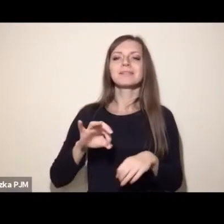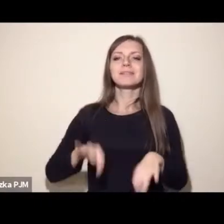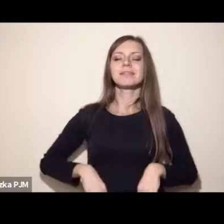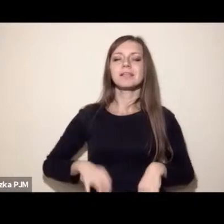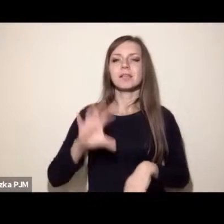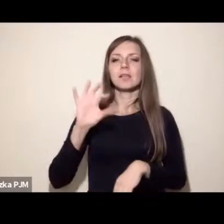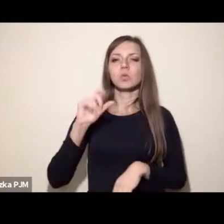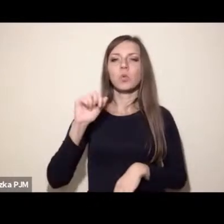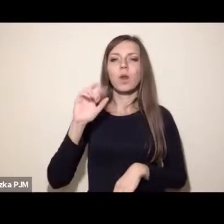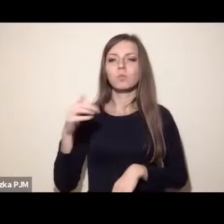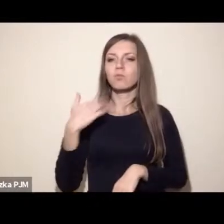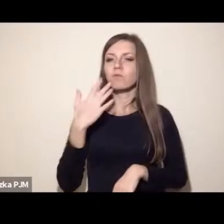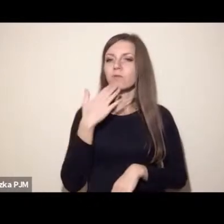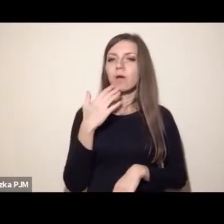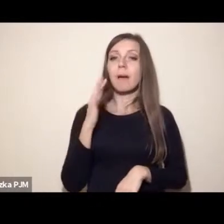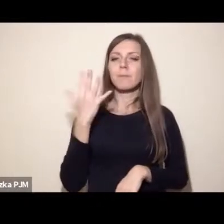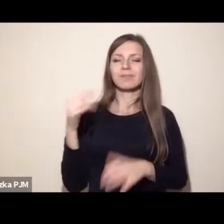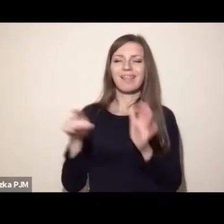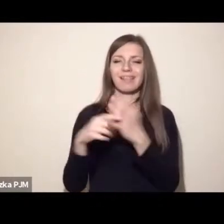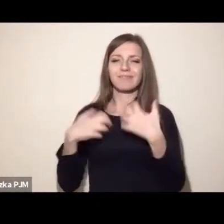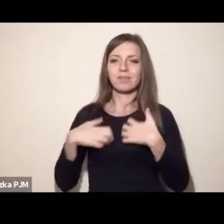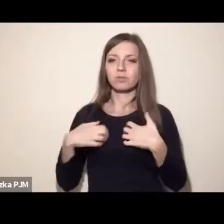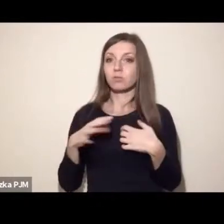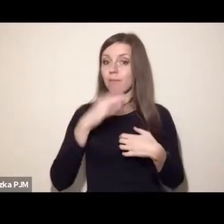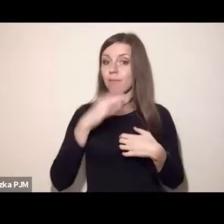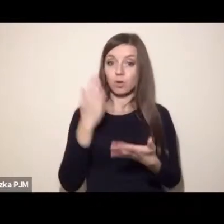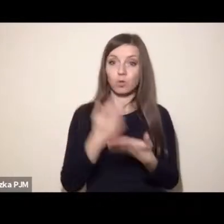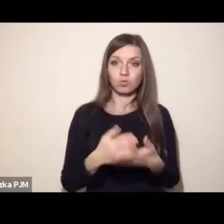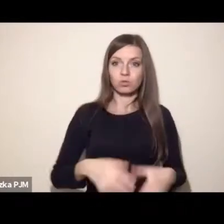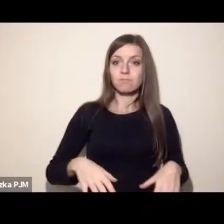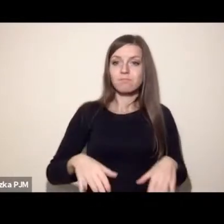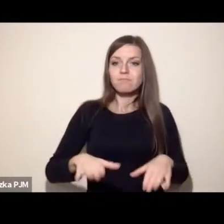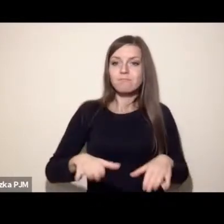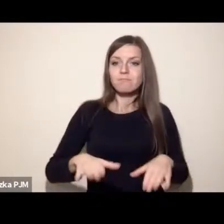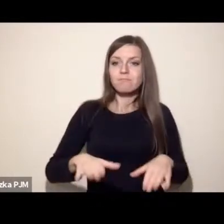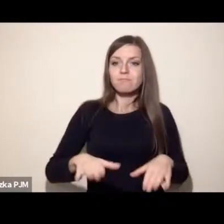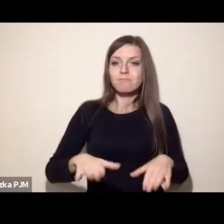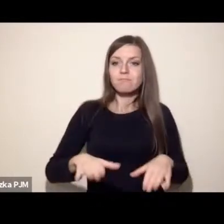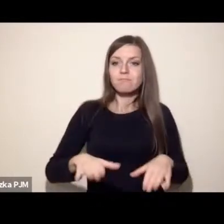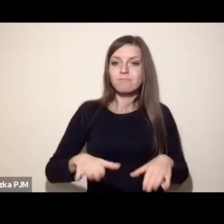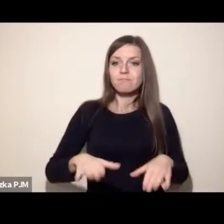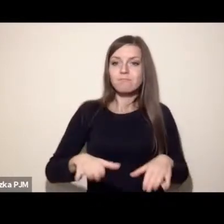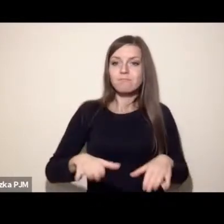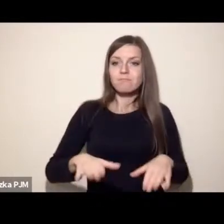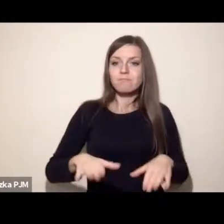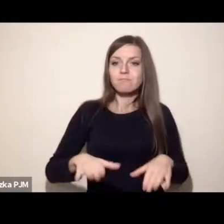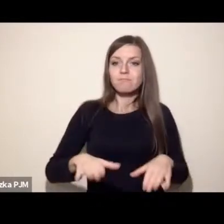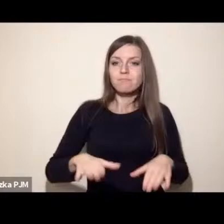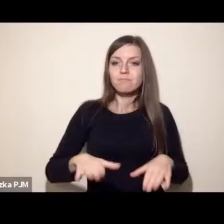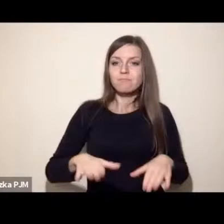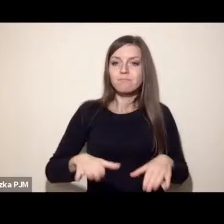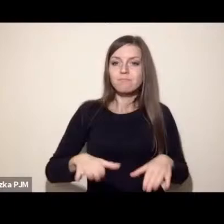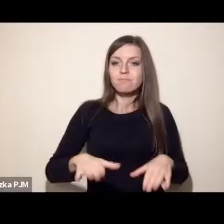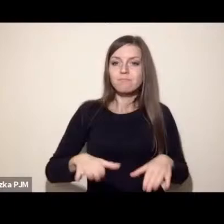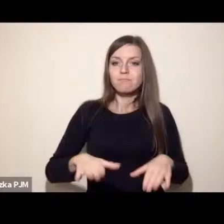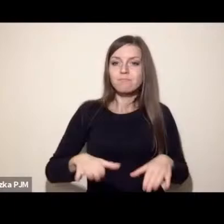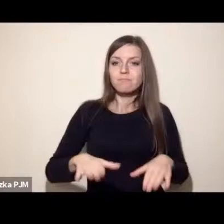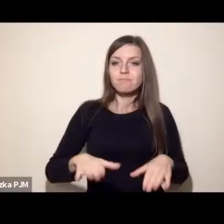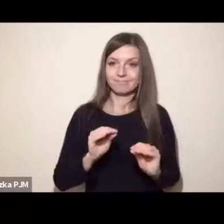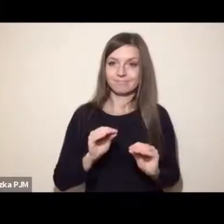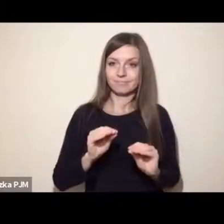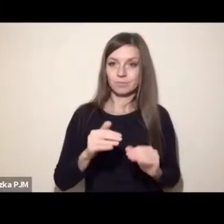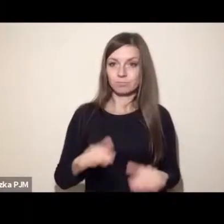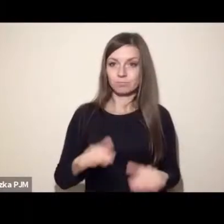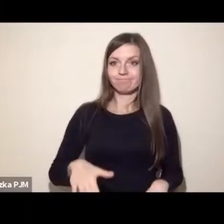dla zwierząt, trzeba by to było zacząć od przedszkola. Natomiast wiemy, że jeżeli taką edukację zaczniemy od przedszkola, to